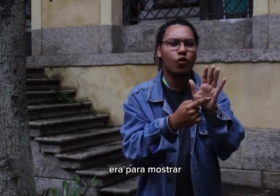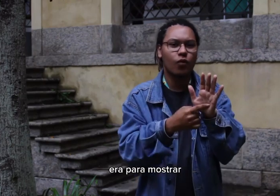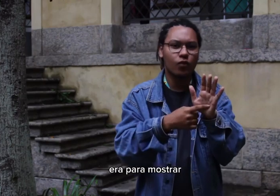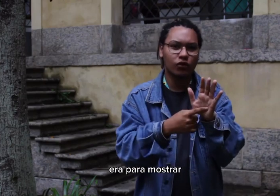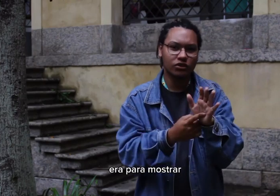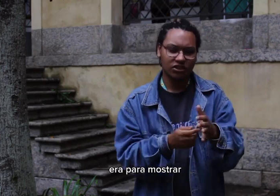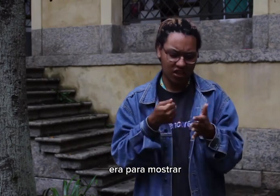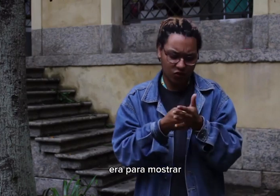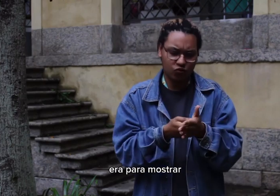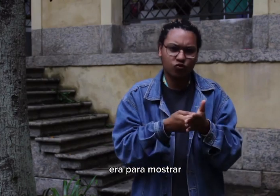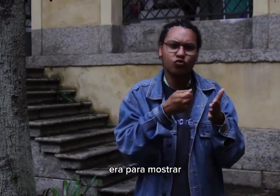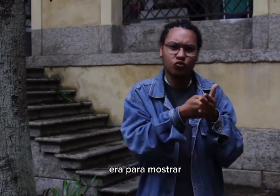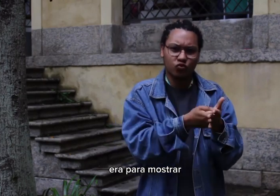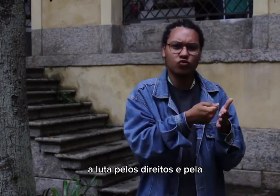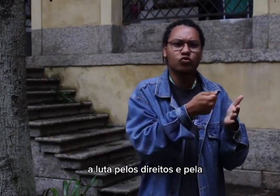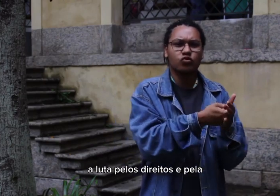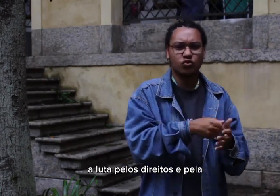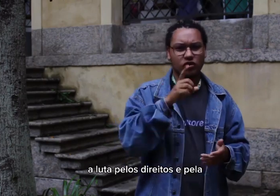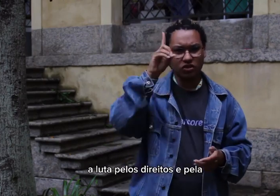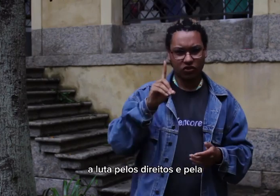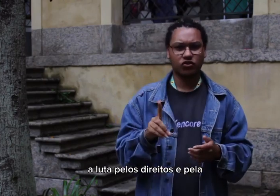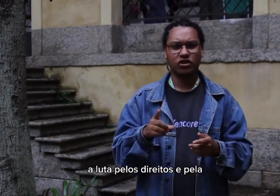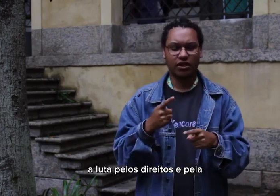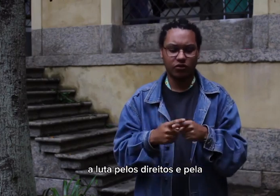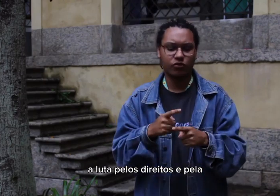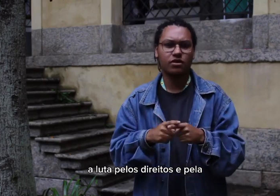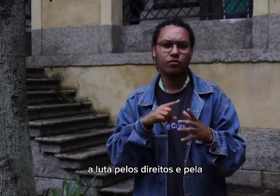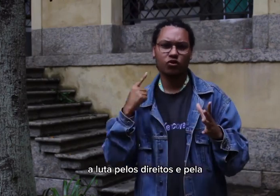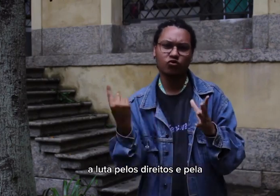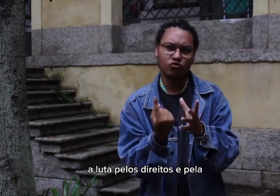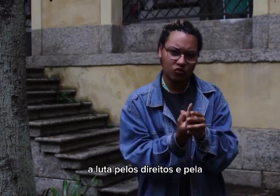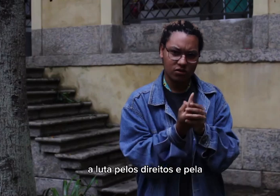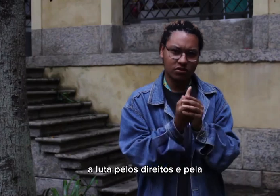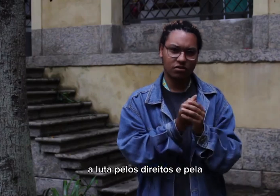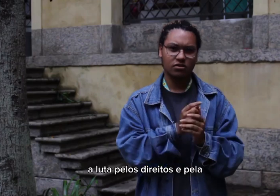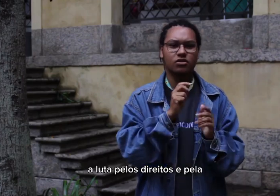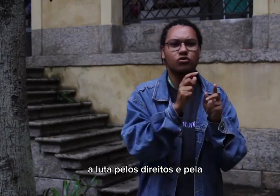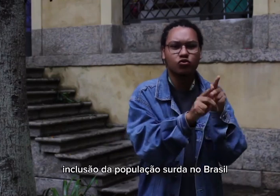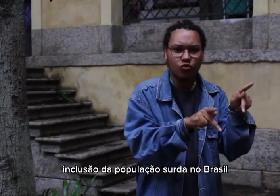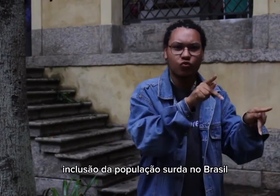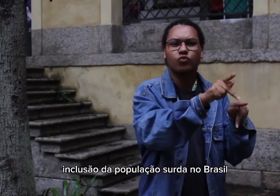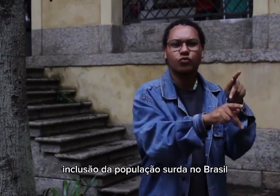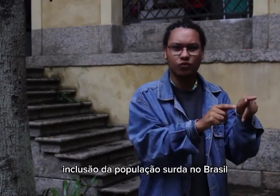pelos direitos e pela inclusão da população surda no Brasil.